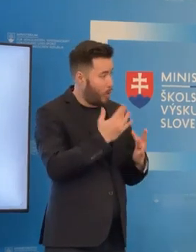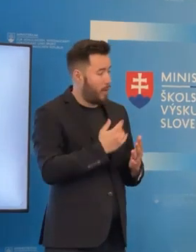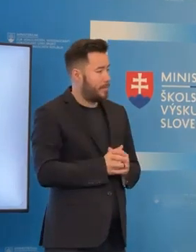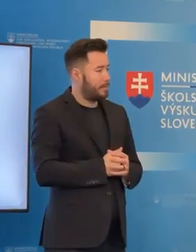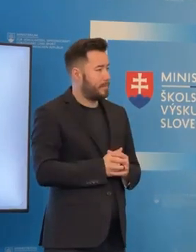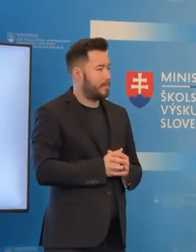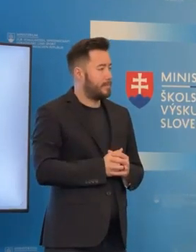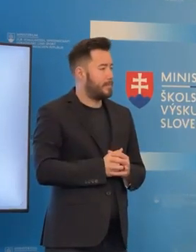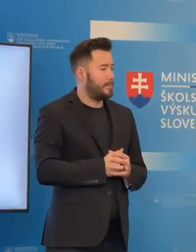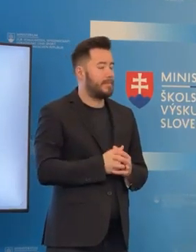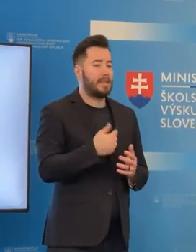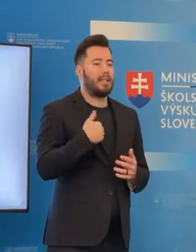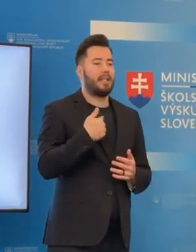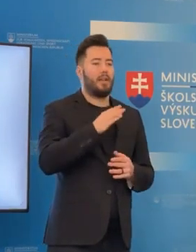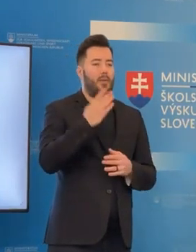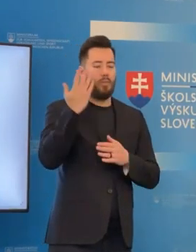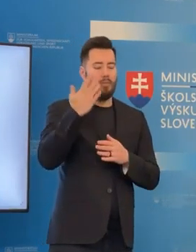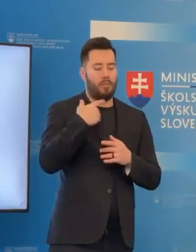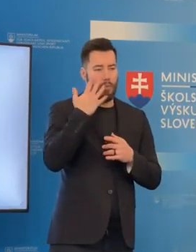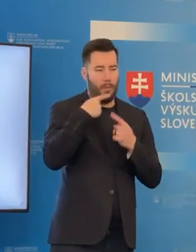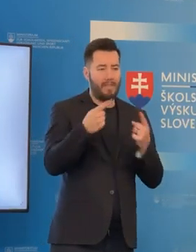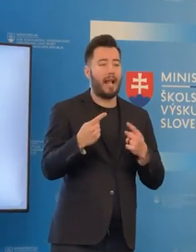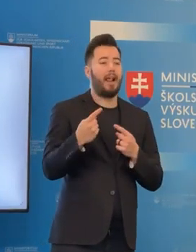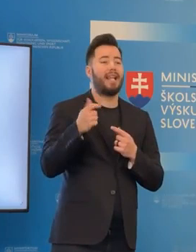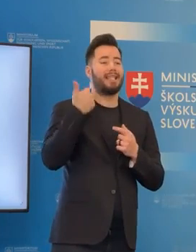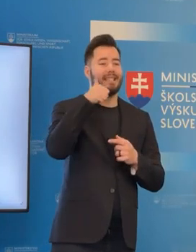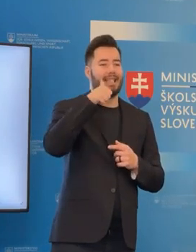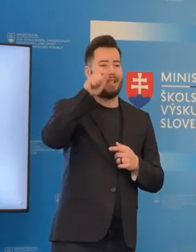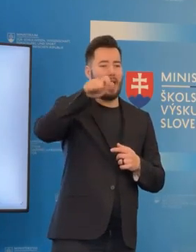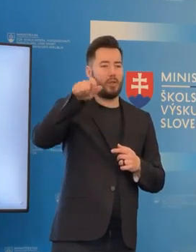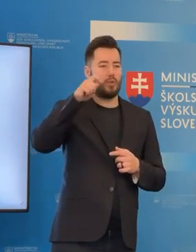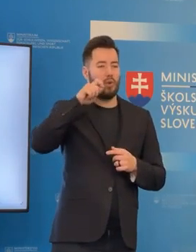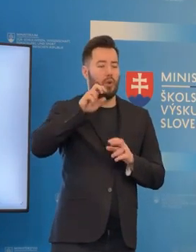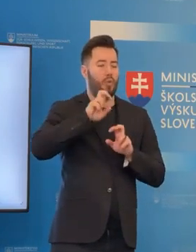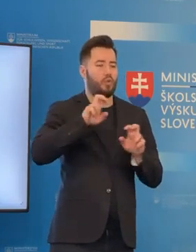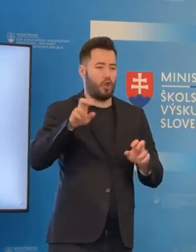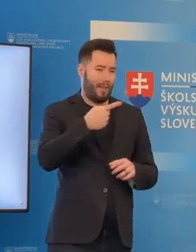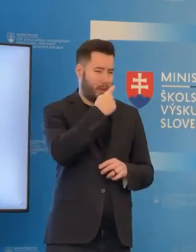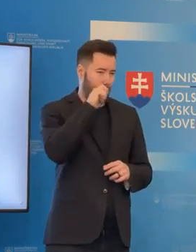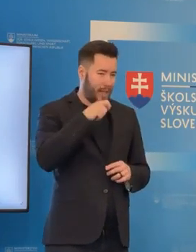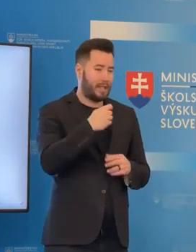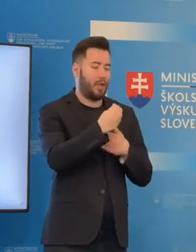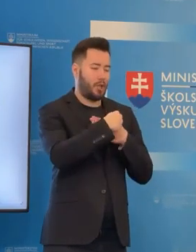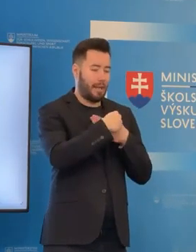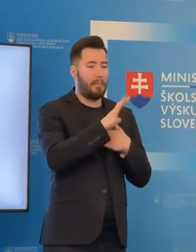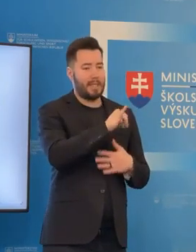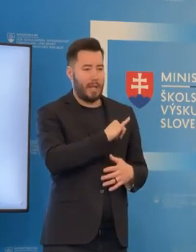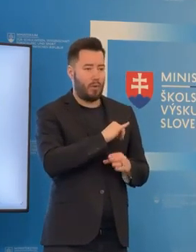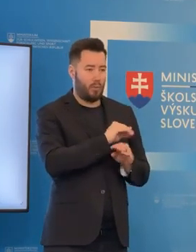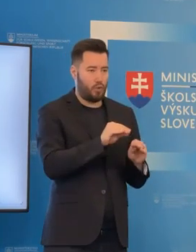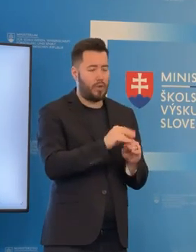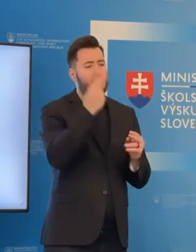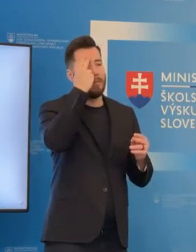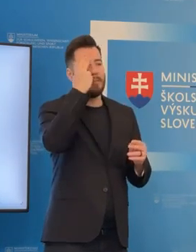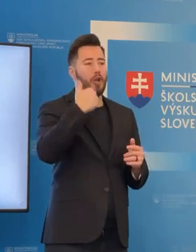prišiel záujem od 11 učiteľov. Samozrejme, že sa začali ozývať jednotlivé či už